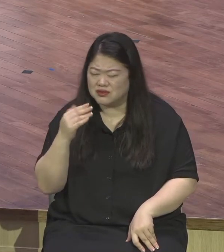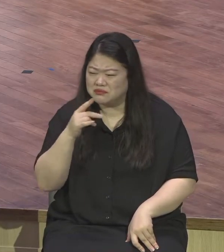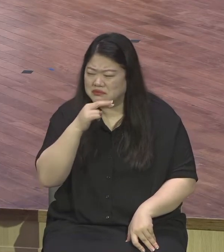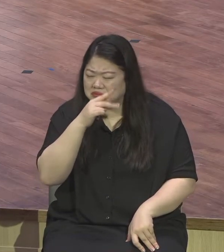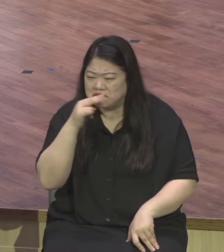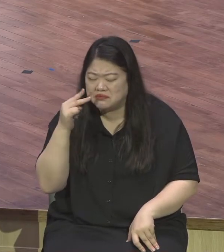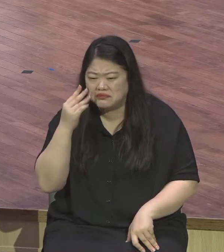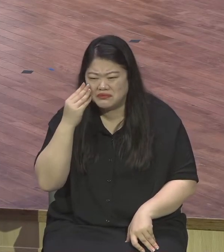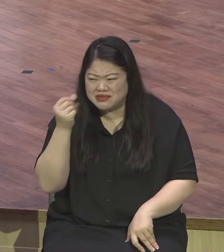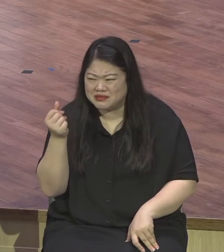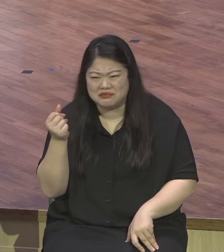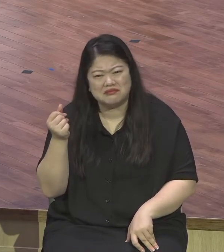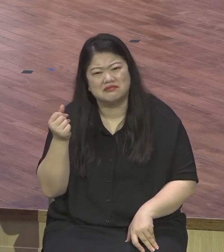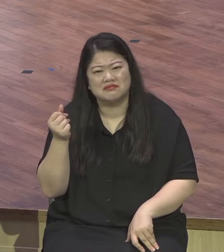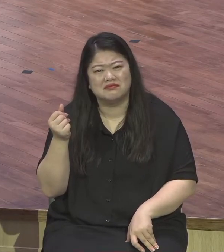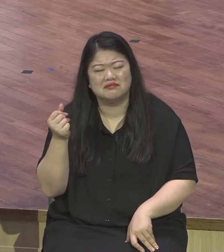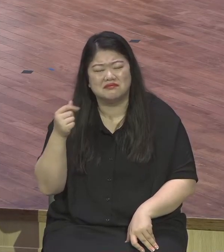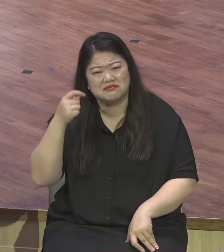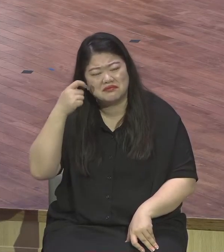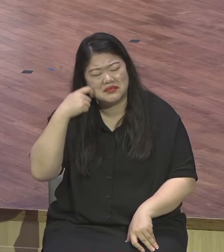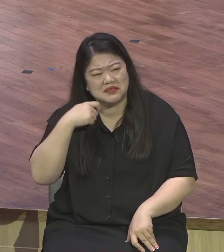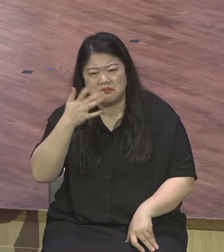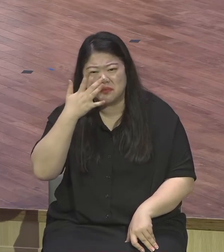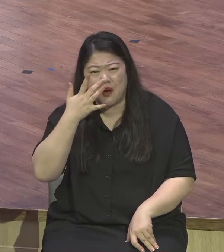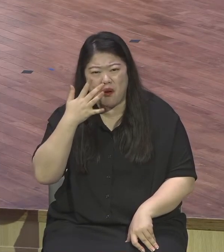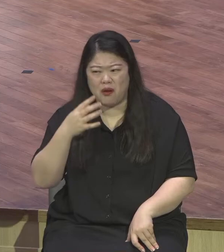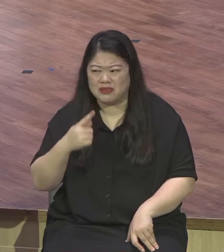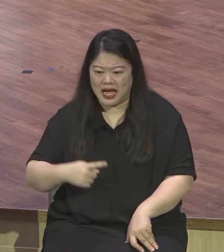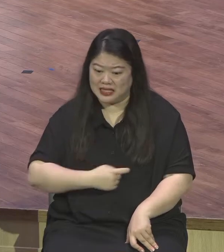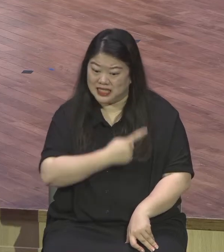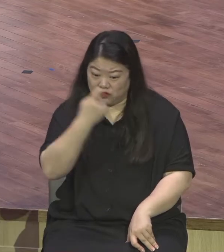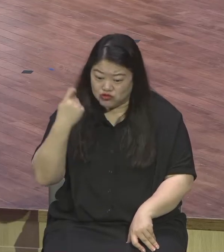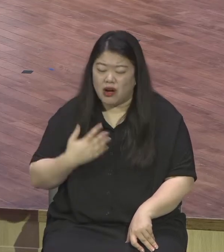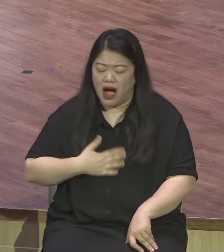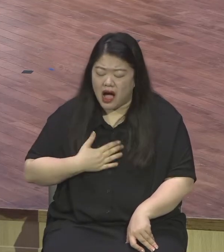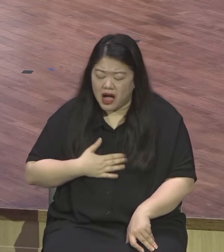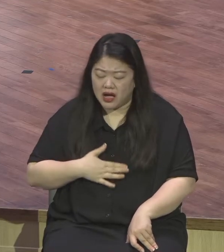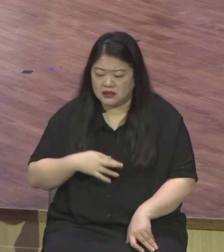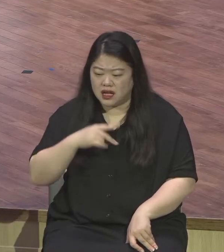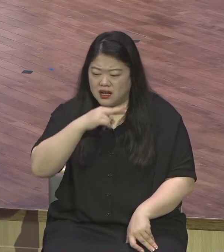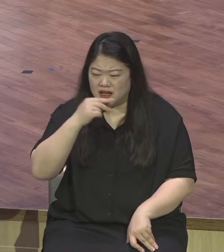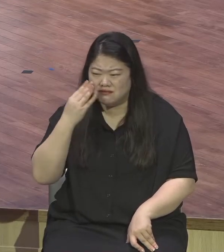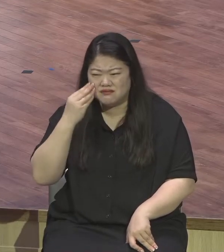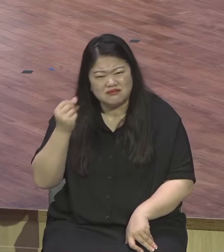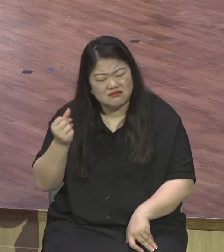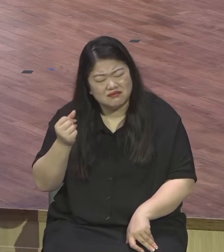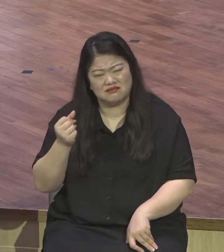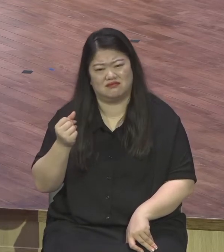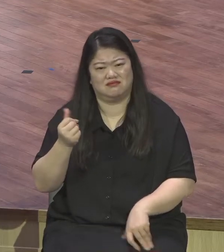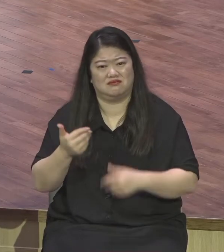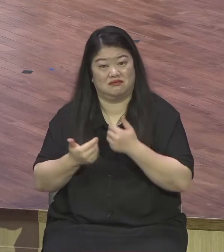저 팔레스타인은요. 얼마나 더우냐 상상초월입니다. 그러니까